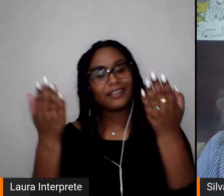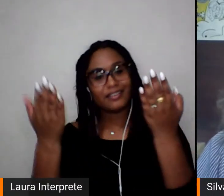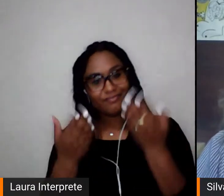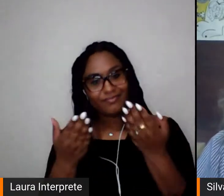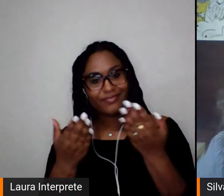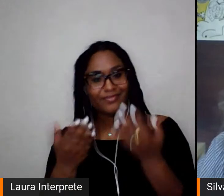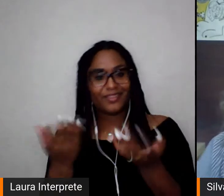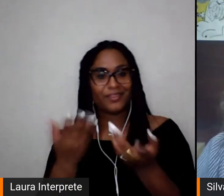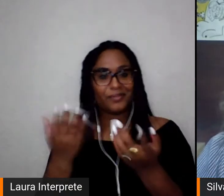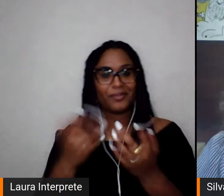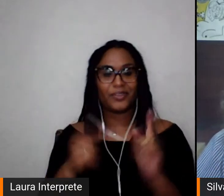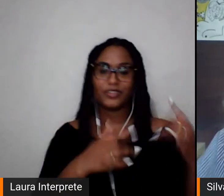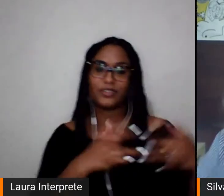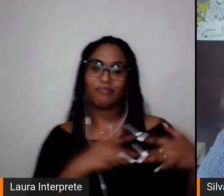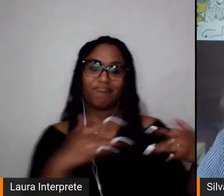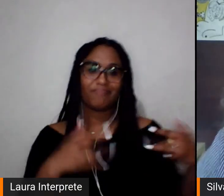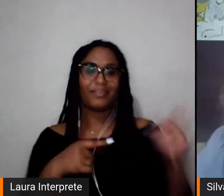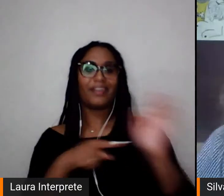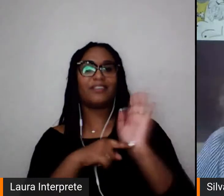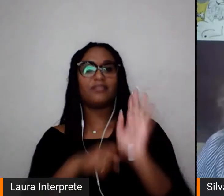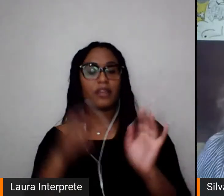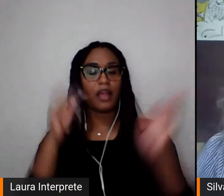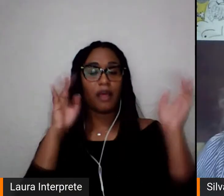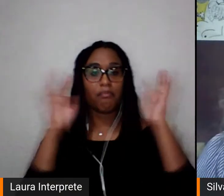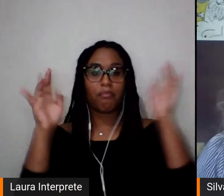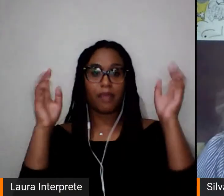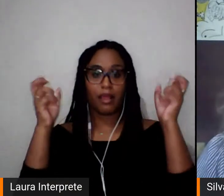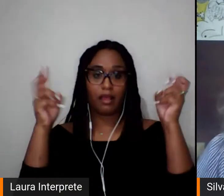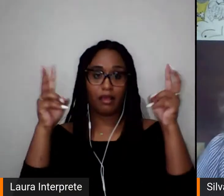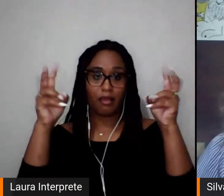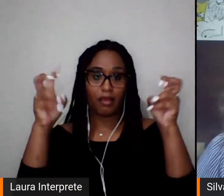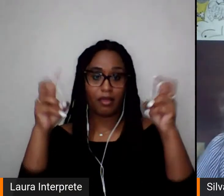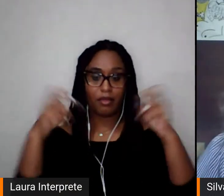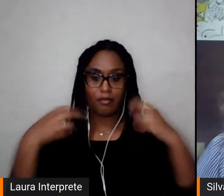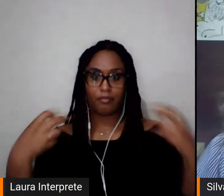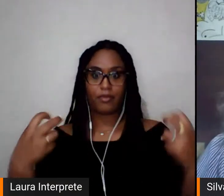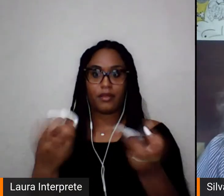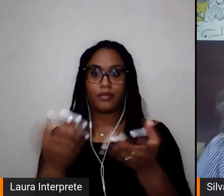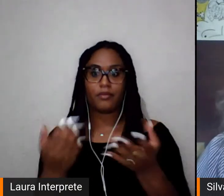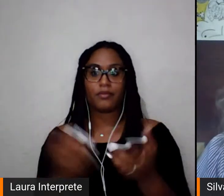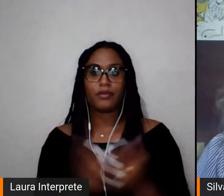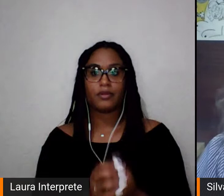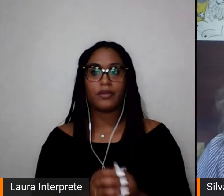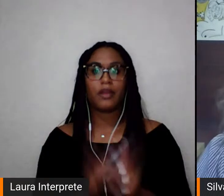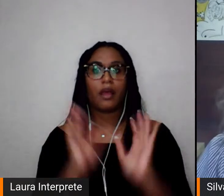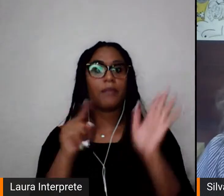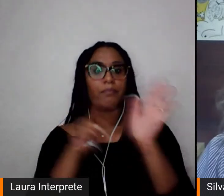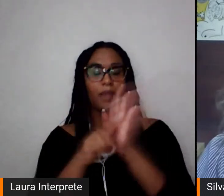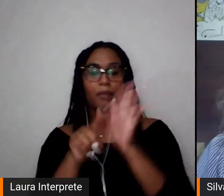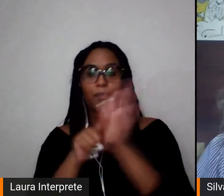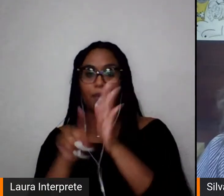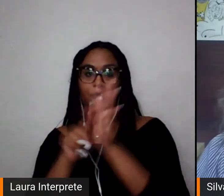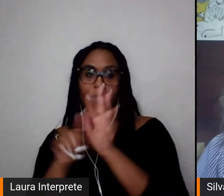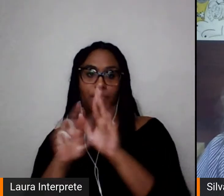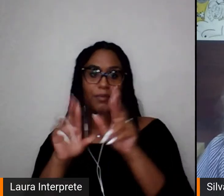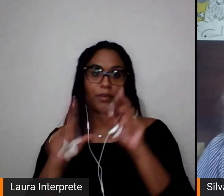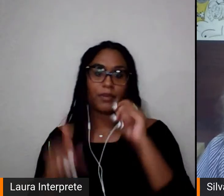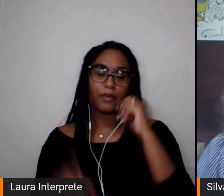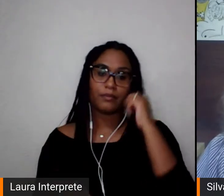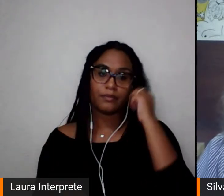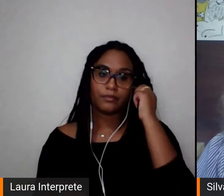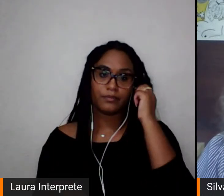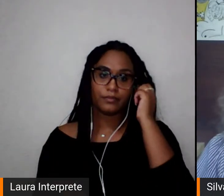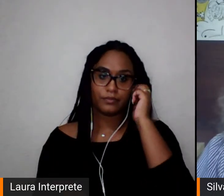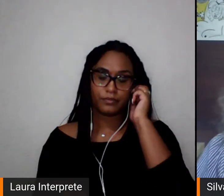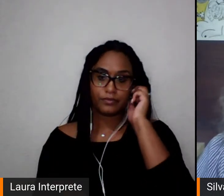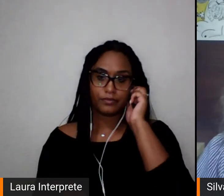para a gente pensar a temática dessa mesa. Então, já temos uma série de perguntas, eu vou iniciar a fazê-las.